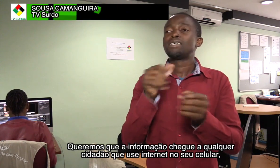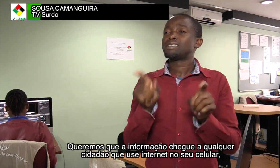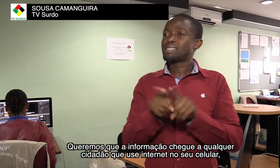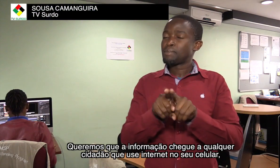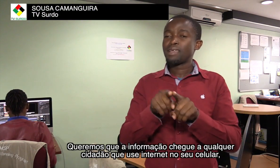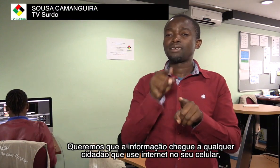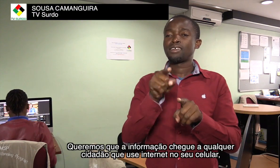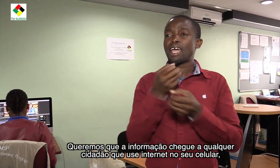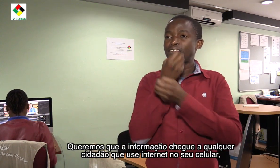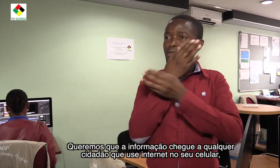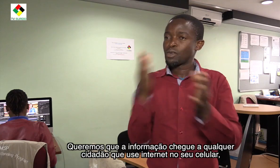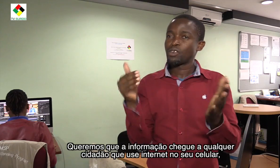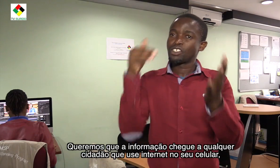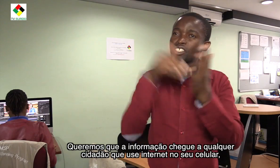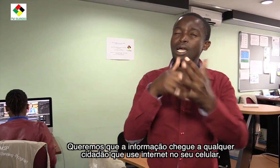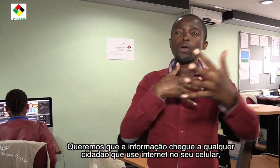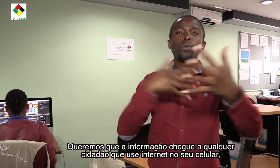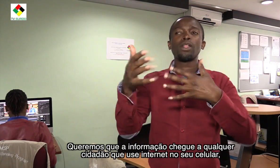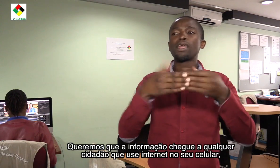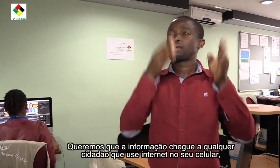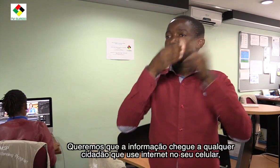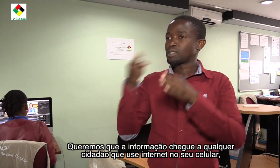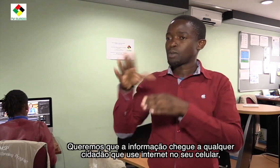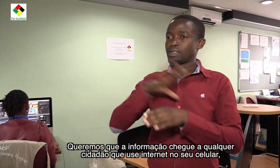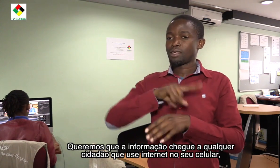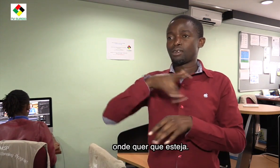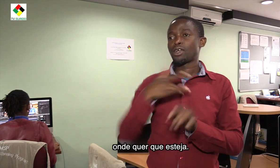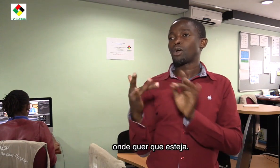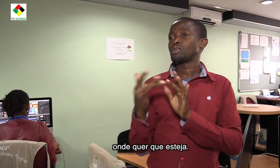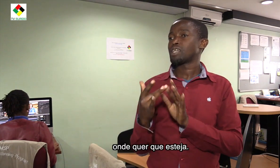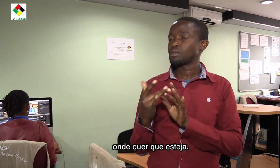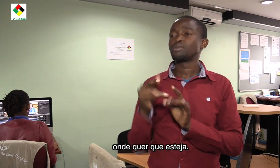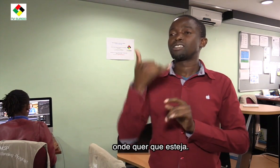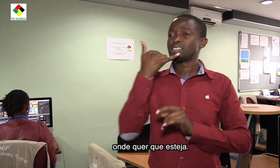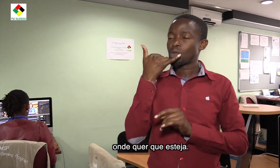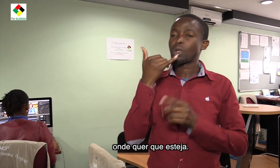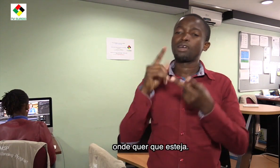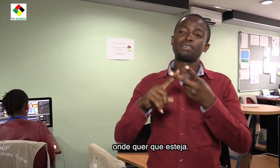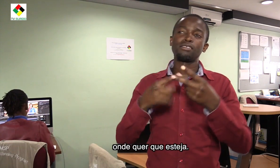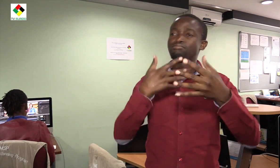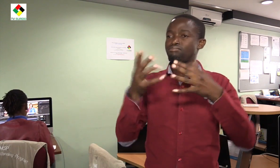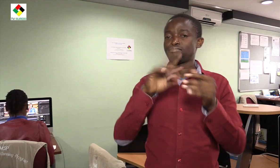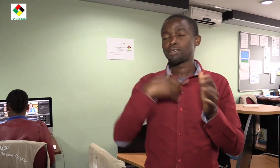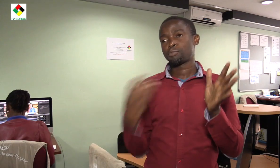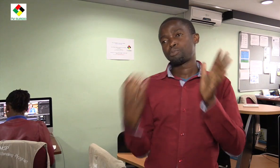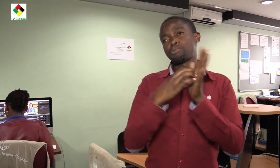a informação chegue a qualquer cidadão que use internet no seu celular, onde quer que esteja.